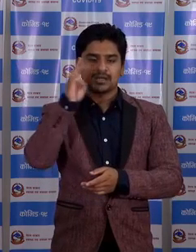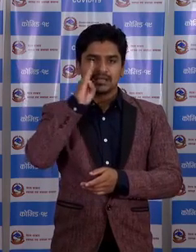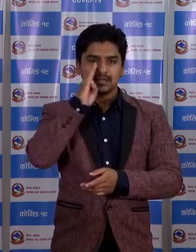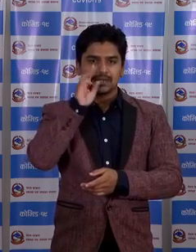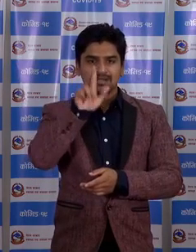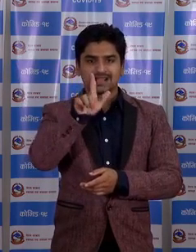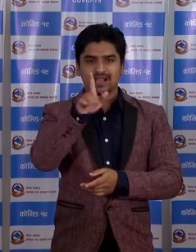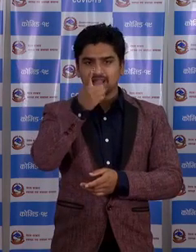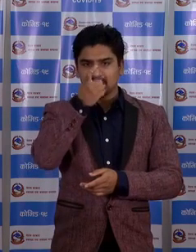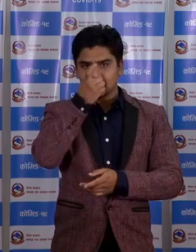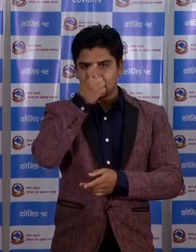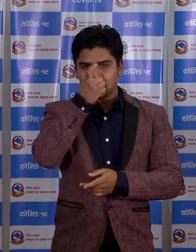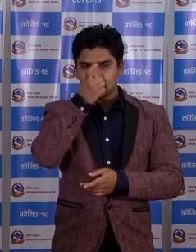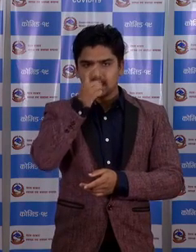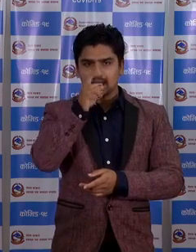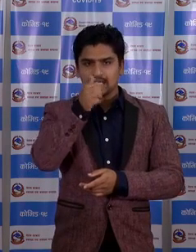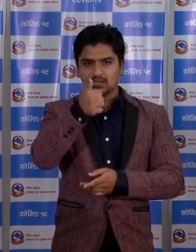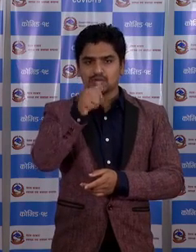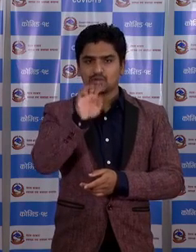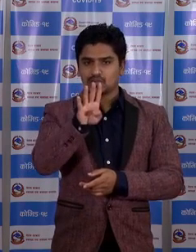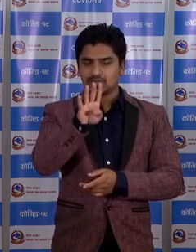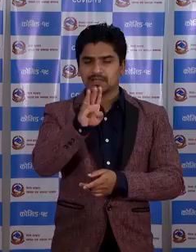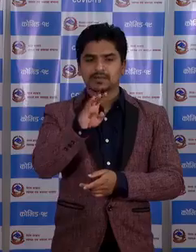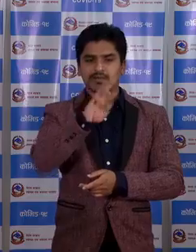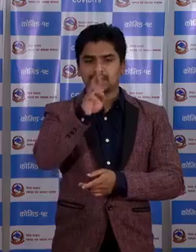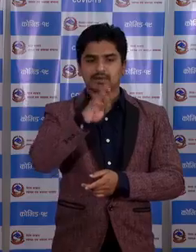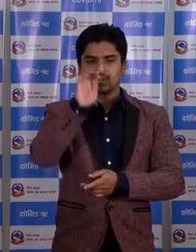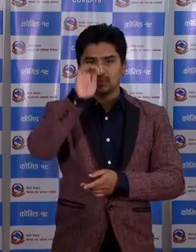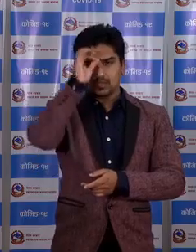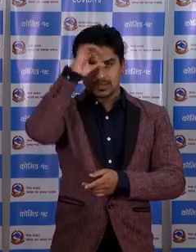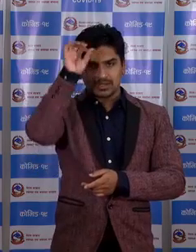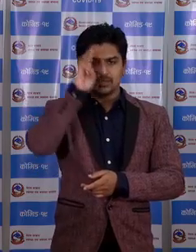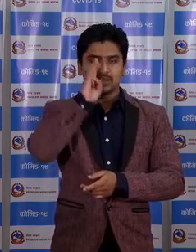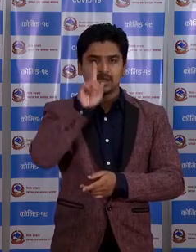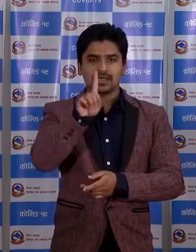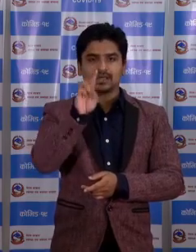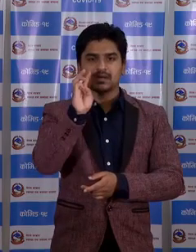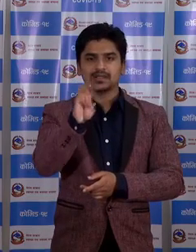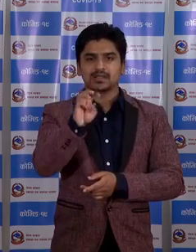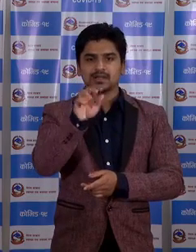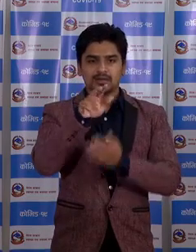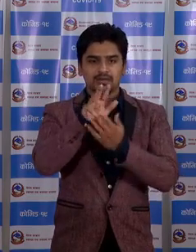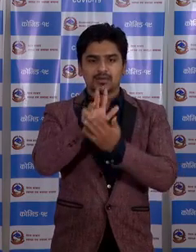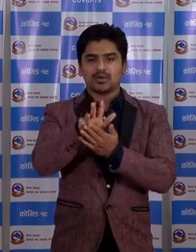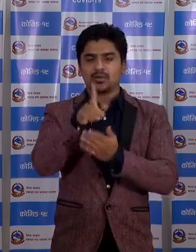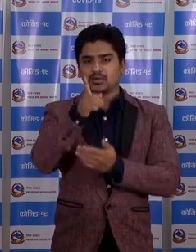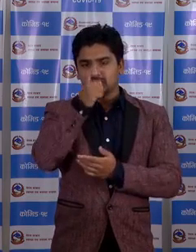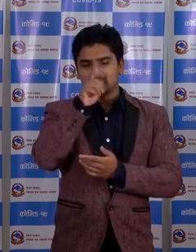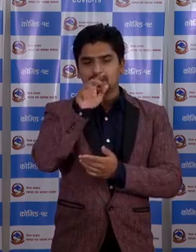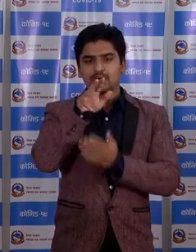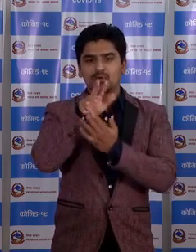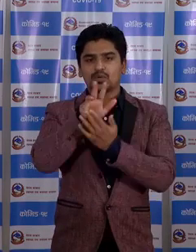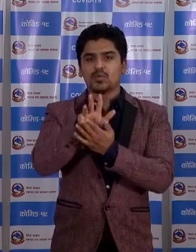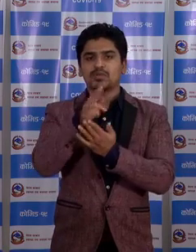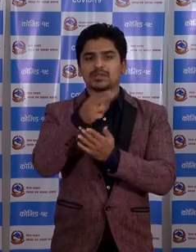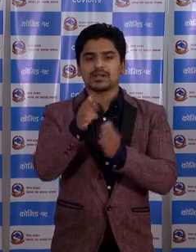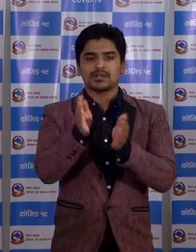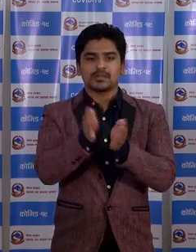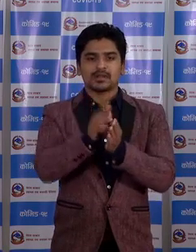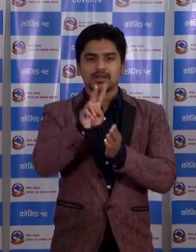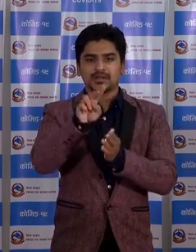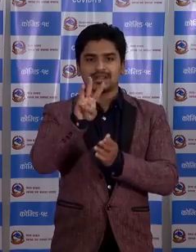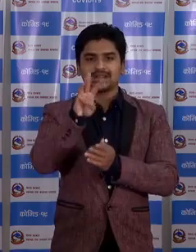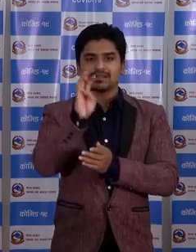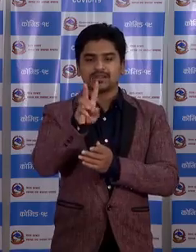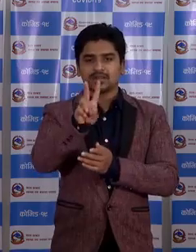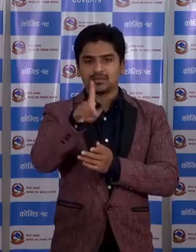मा 7,664 र सुदुर्पसिन प्रदेश मा 10,999 जाना गरी कुल 23